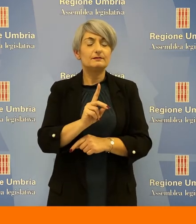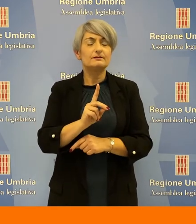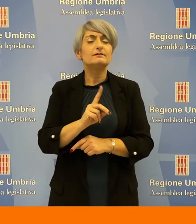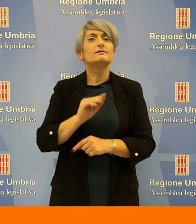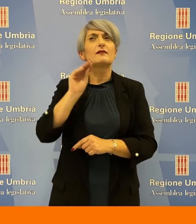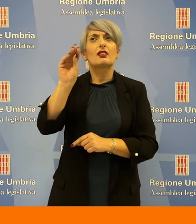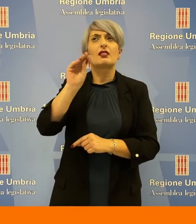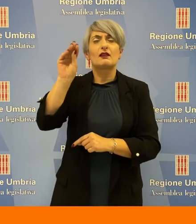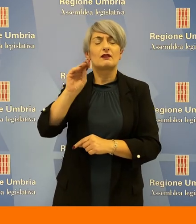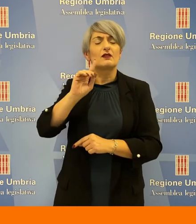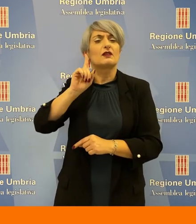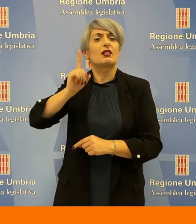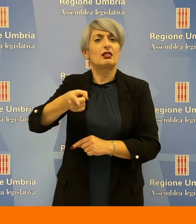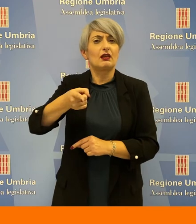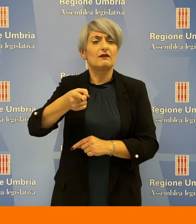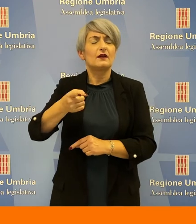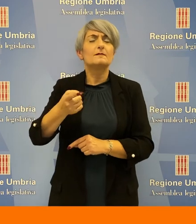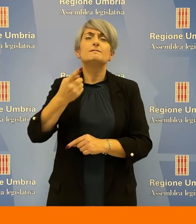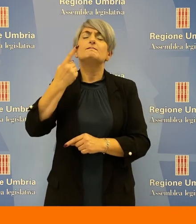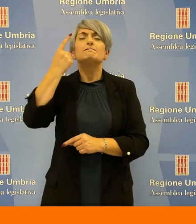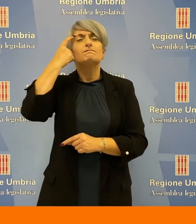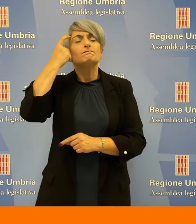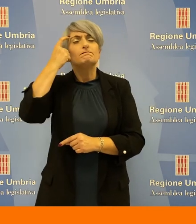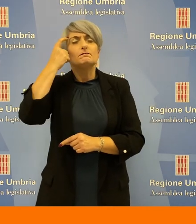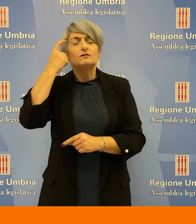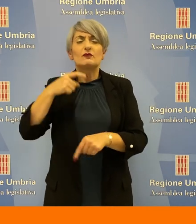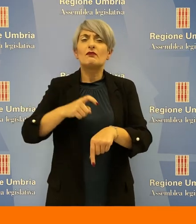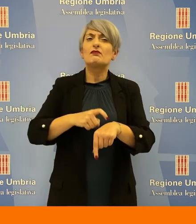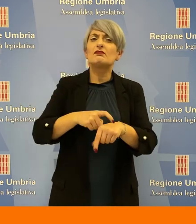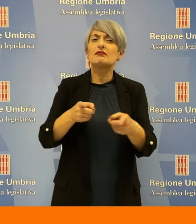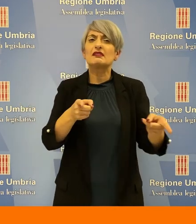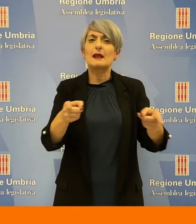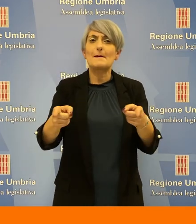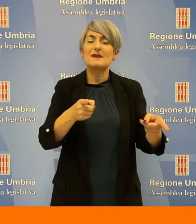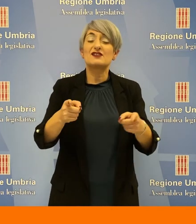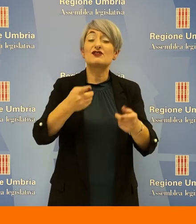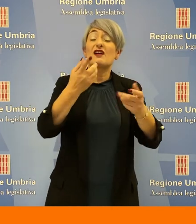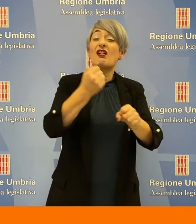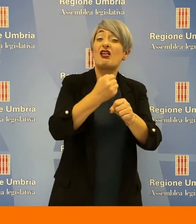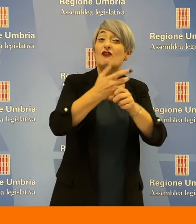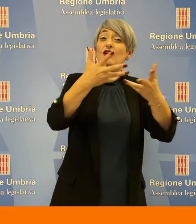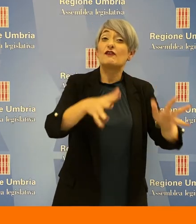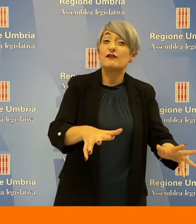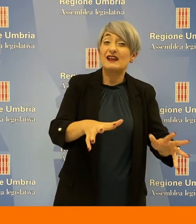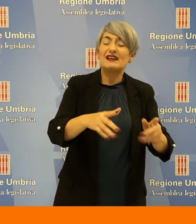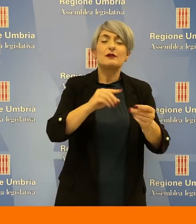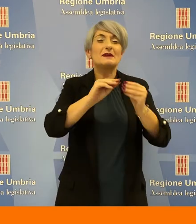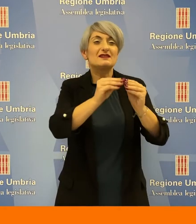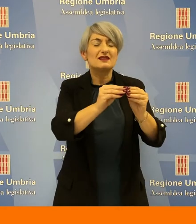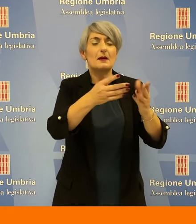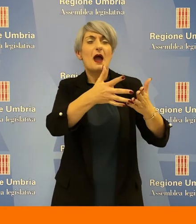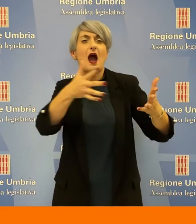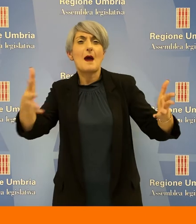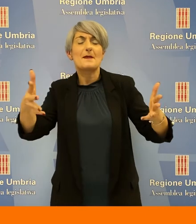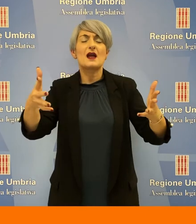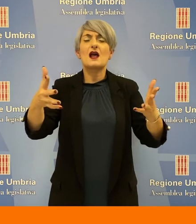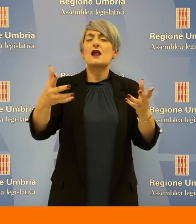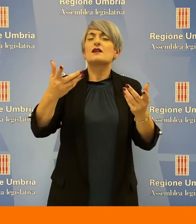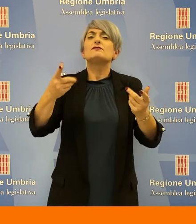tempistiche riguardanti la fine dei lavori per la sistemazione e l'ampliamento del reparto di malattie infettive dell'ospedale di Terni e